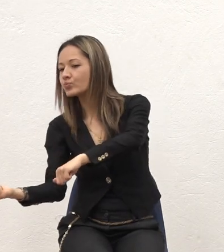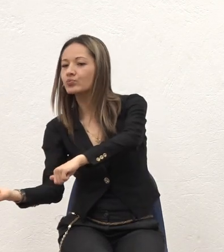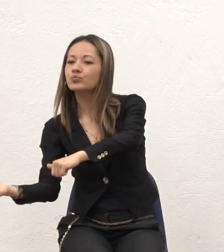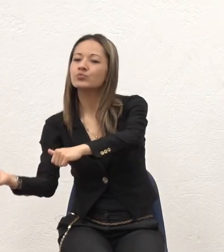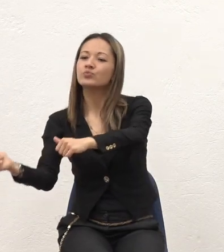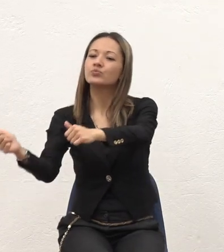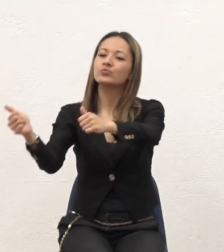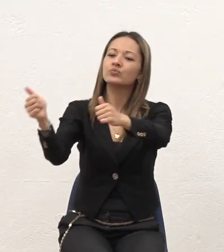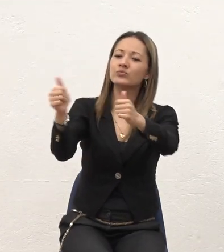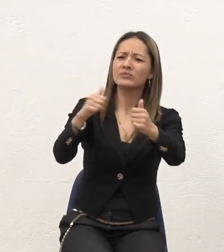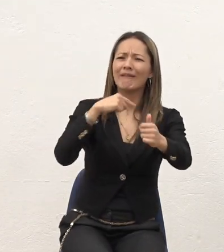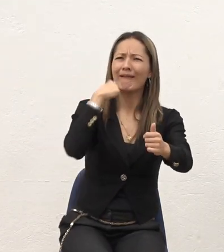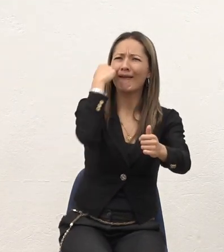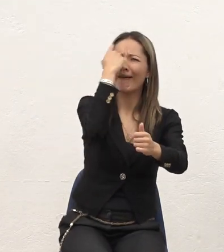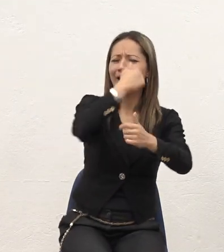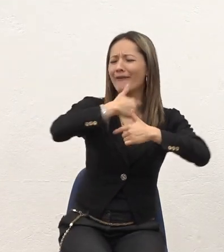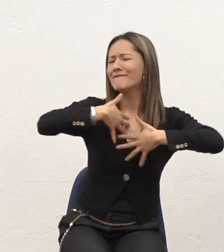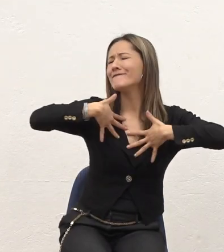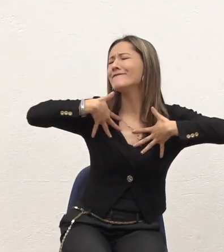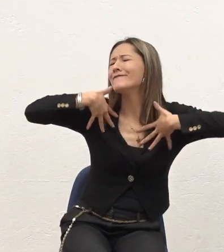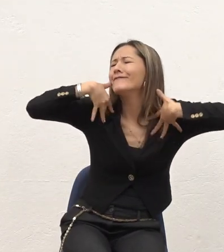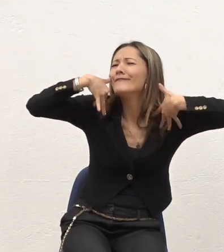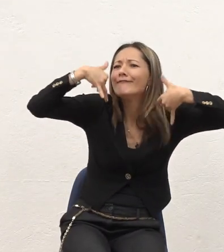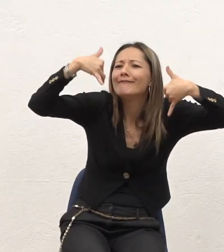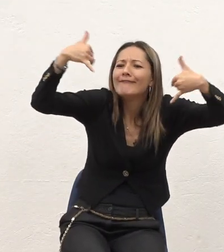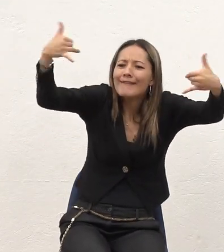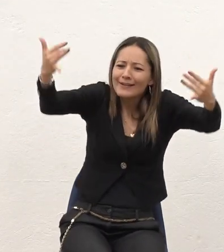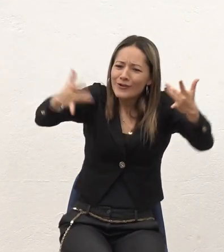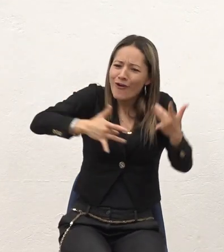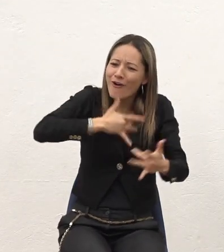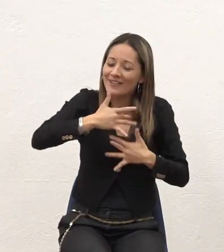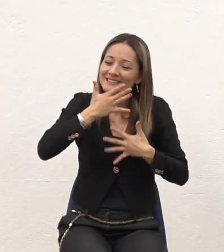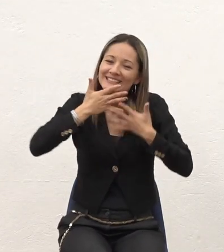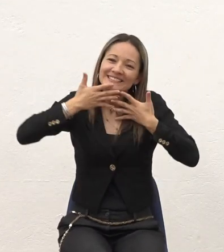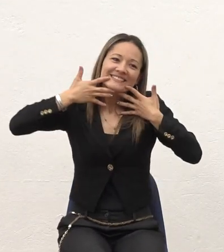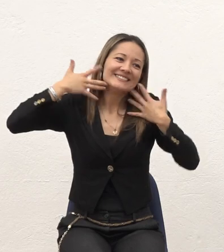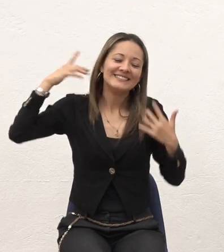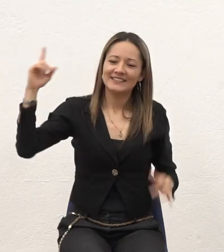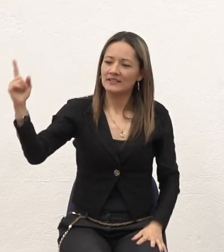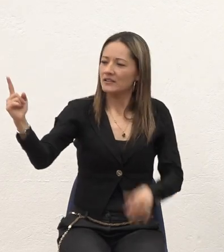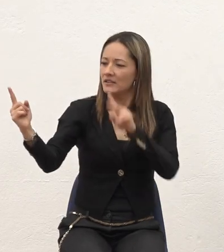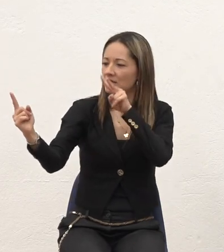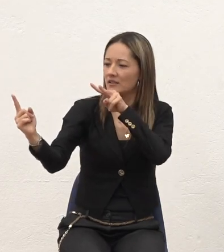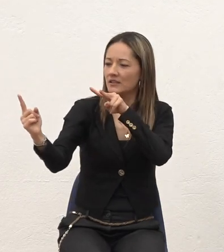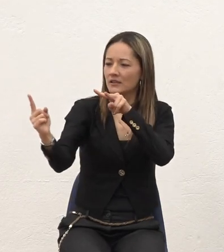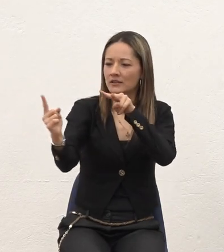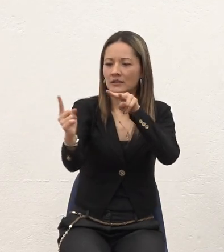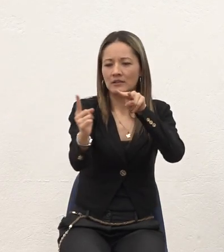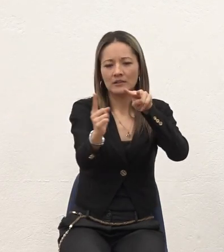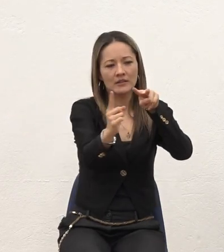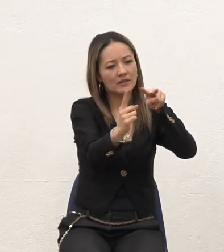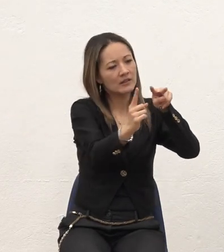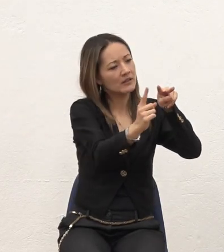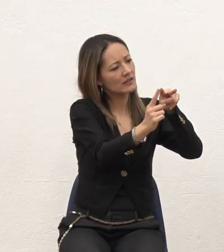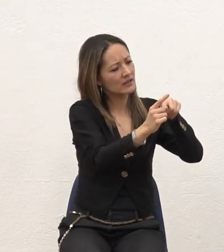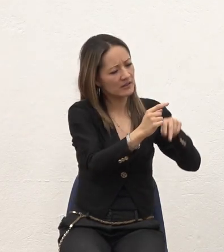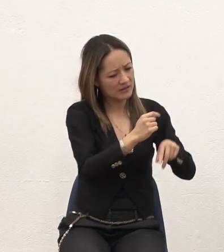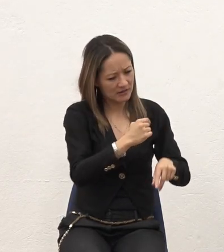Salían Con una cara De felicidad Y una cara De dicha Y una cara De placer En ese momento Yo comprendí